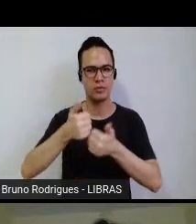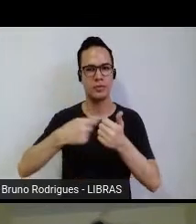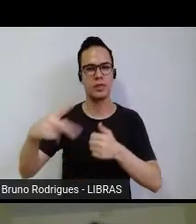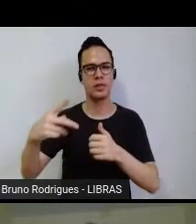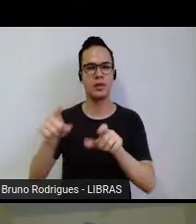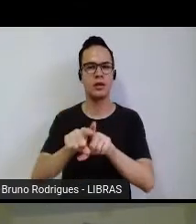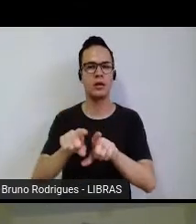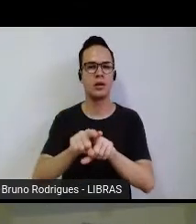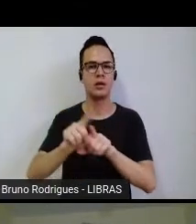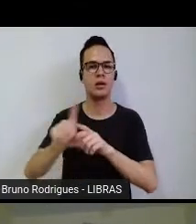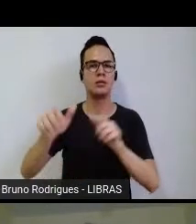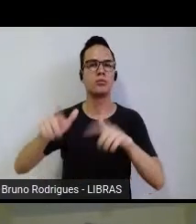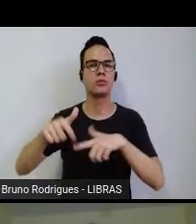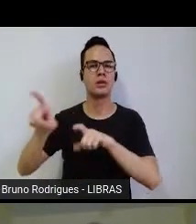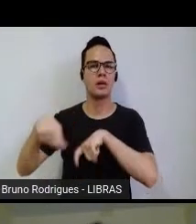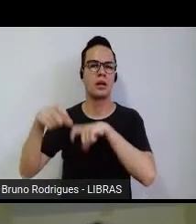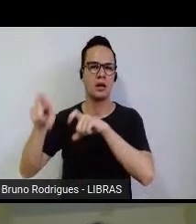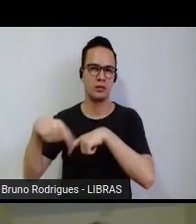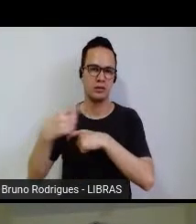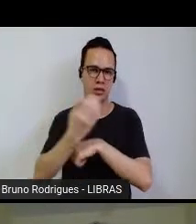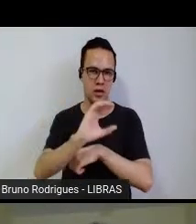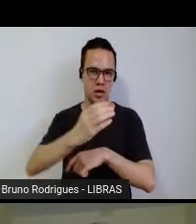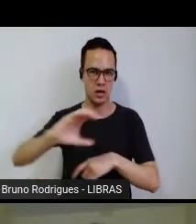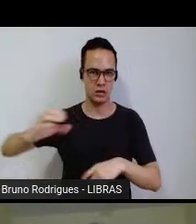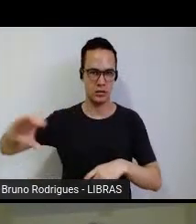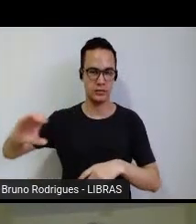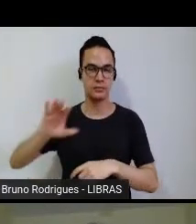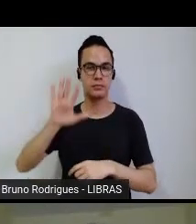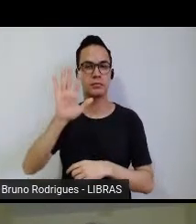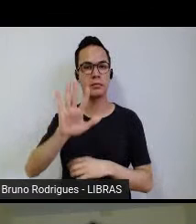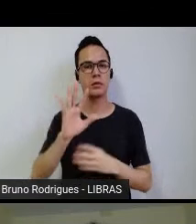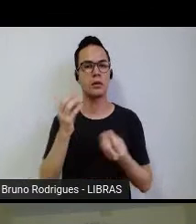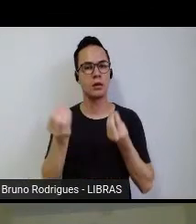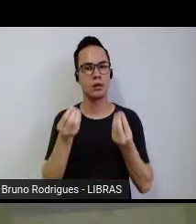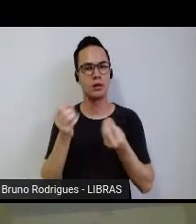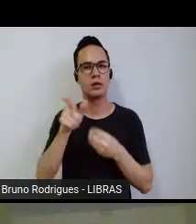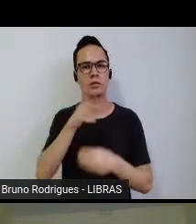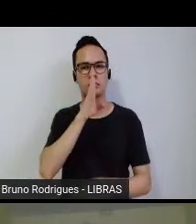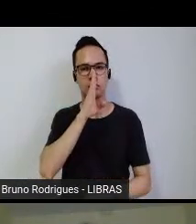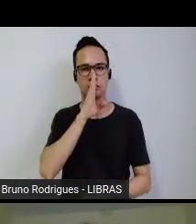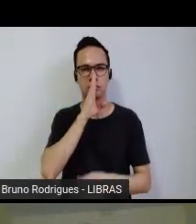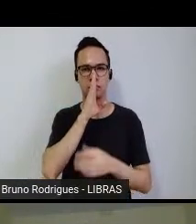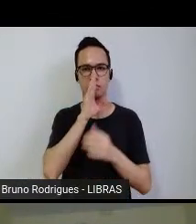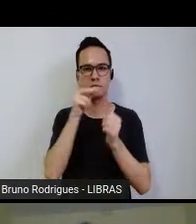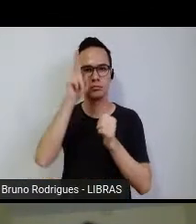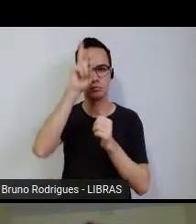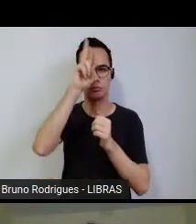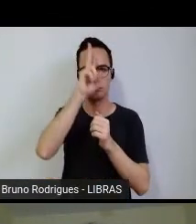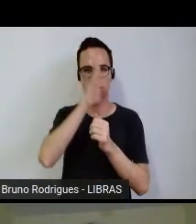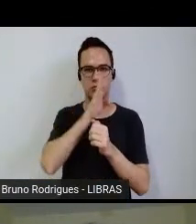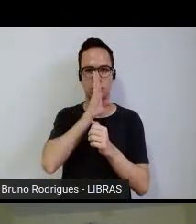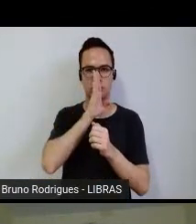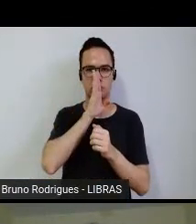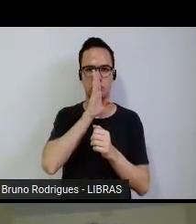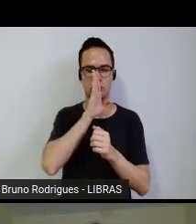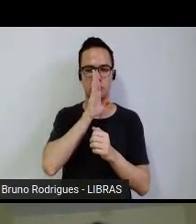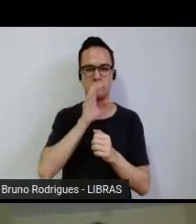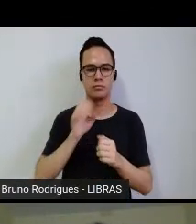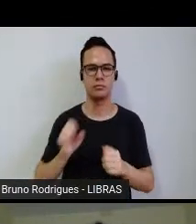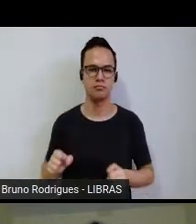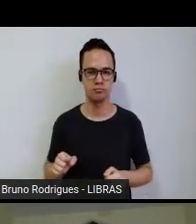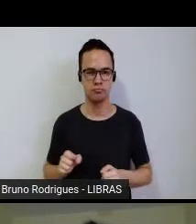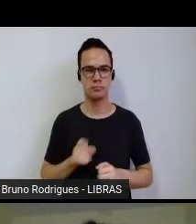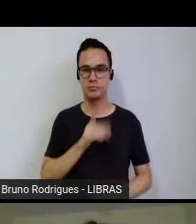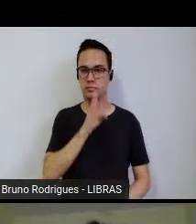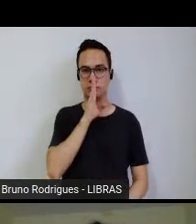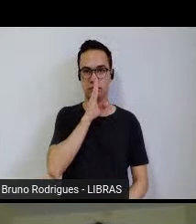inclusive na zona rural, mas como o silêncio da história permanecia, né? O